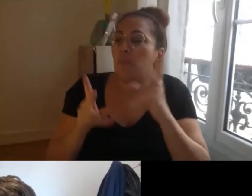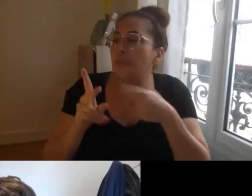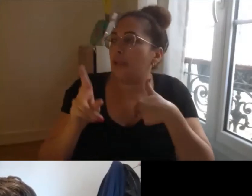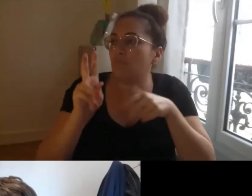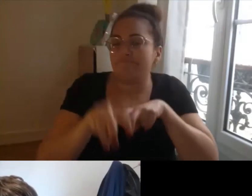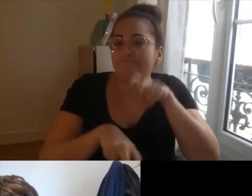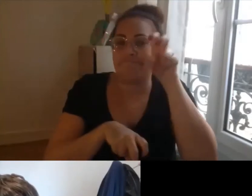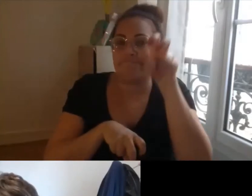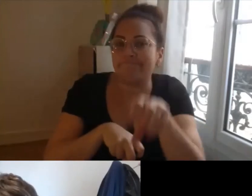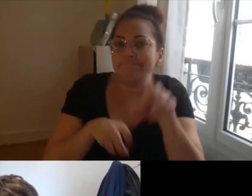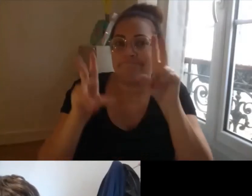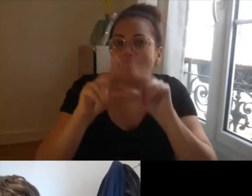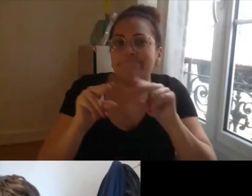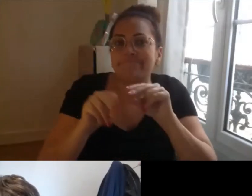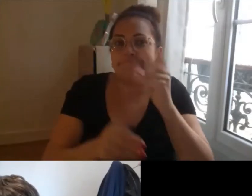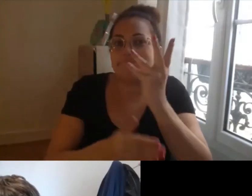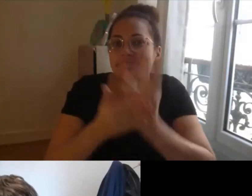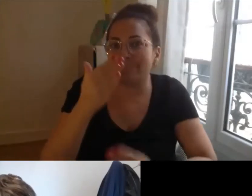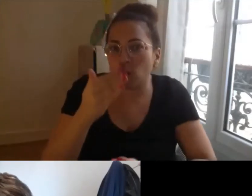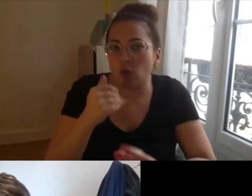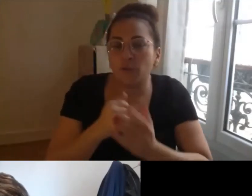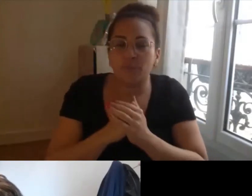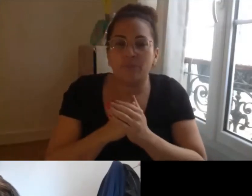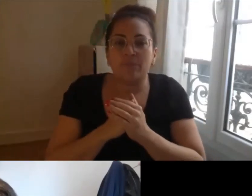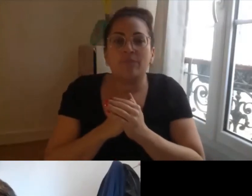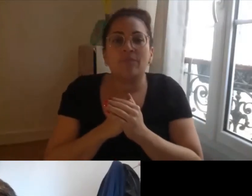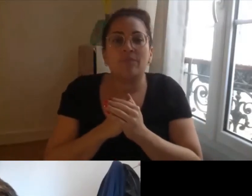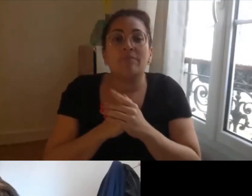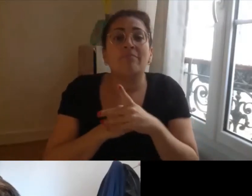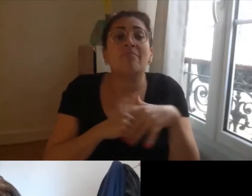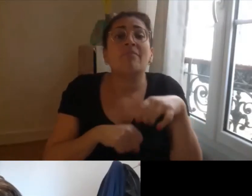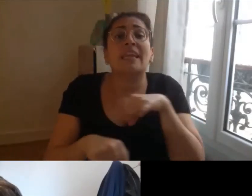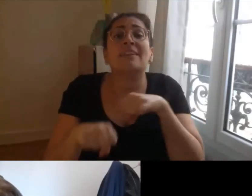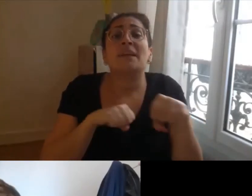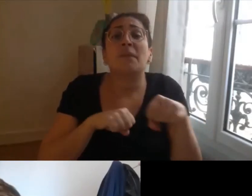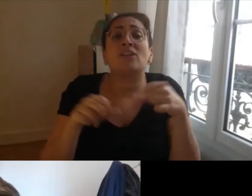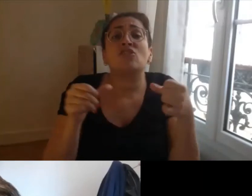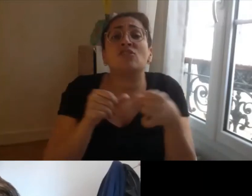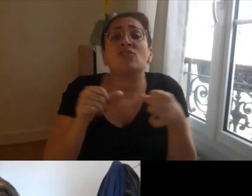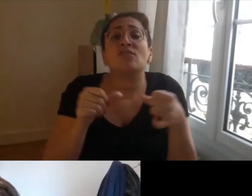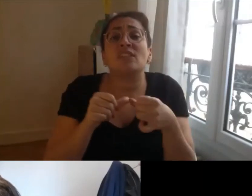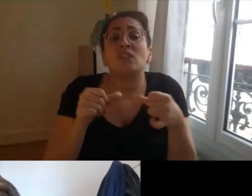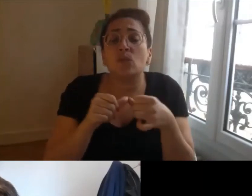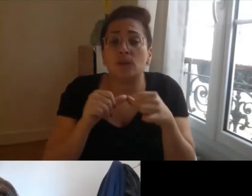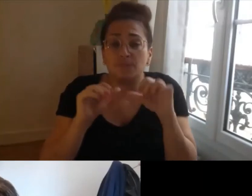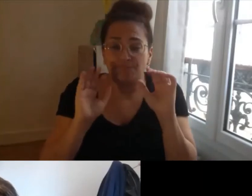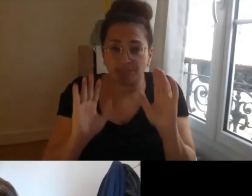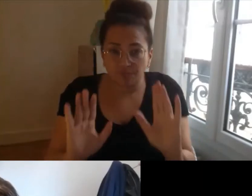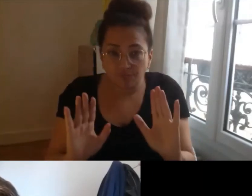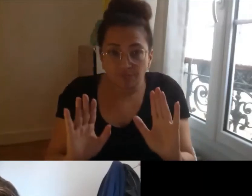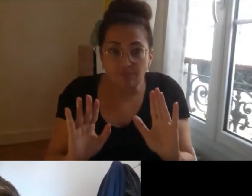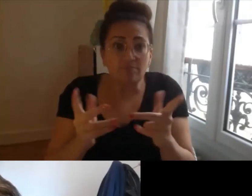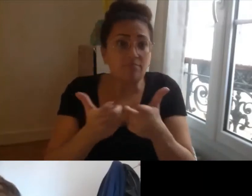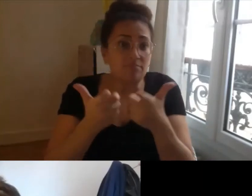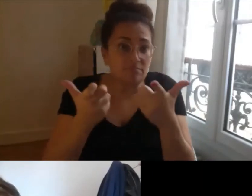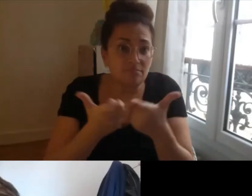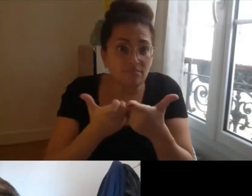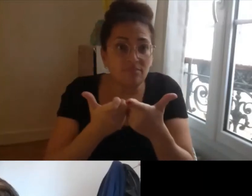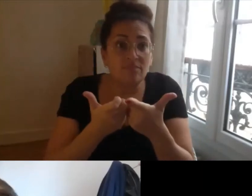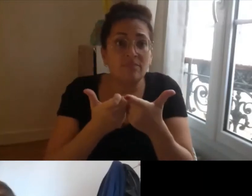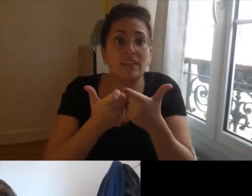la démarche consiste à essayer de de mieux comprendre les facteurs de